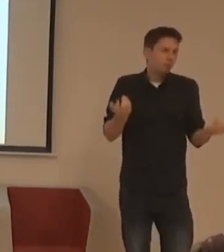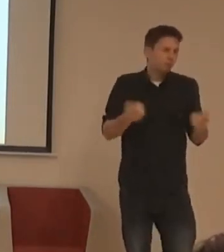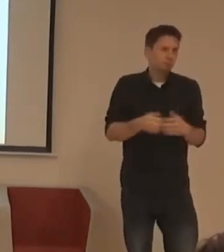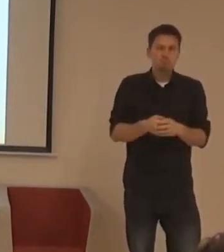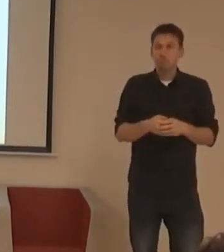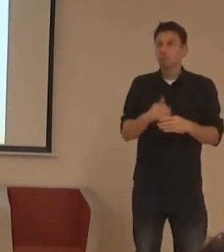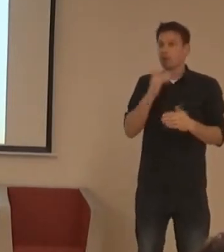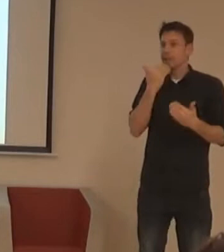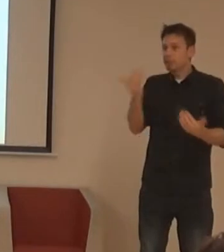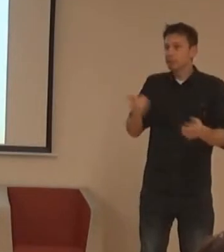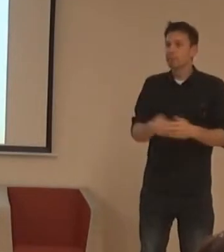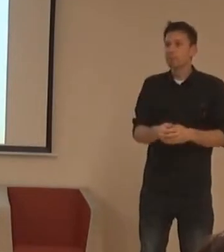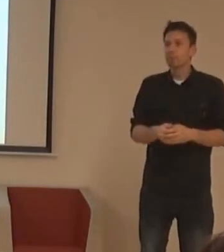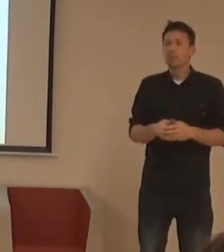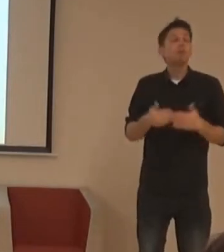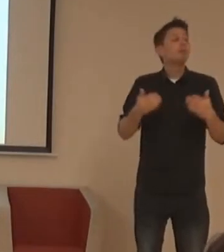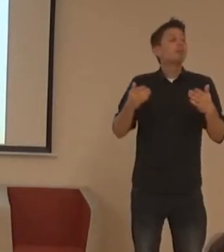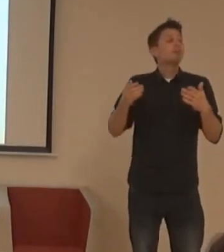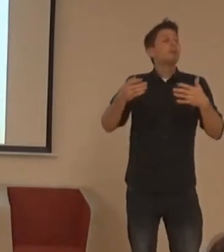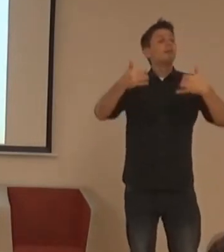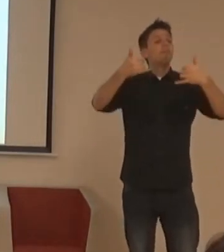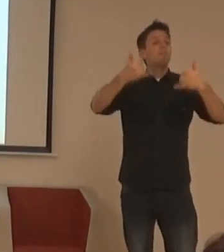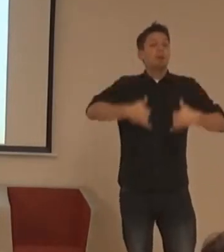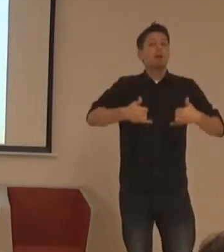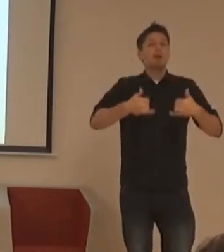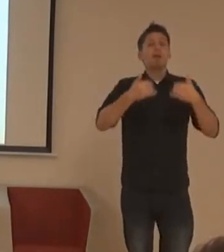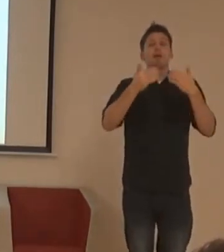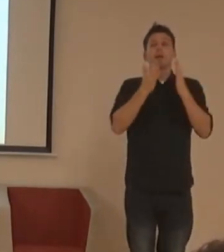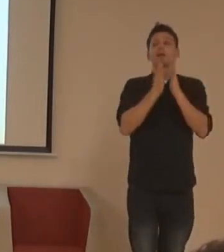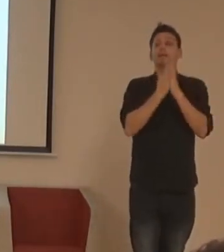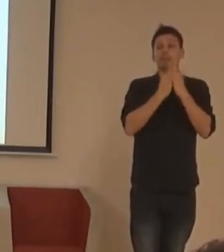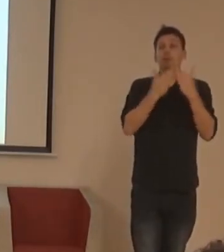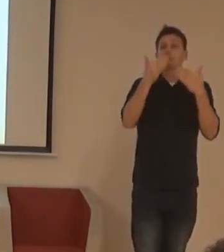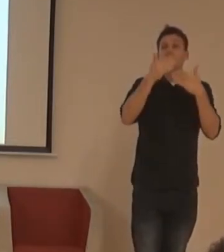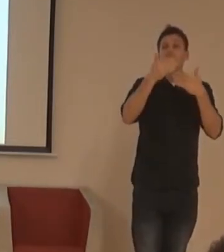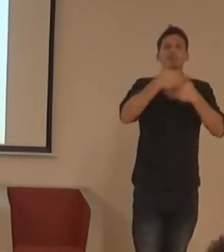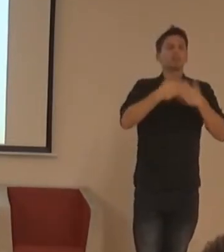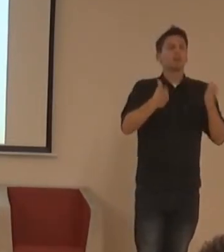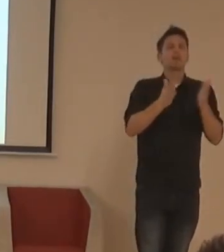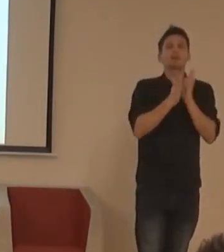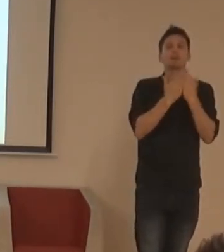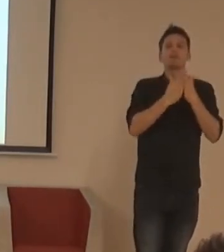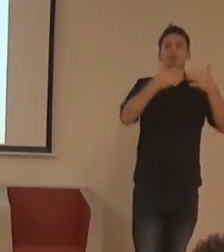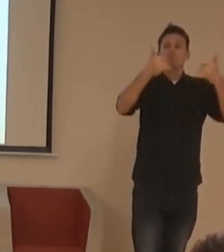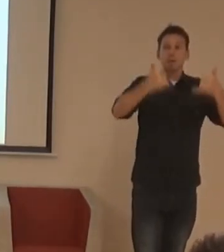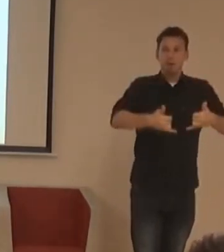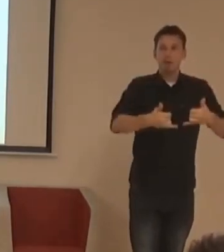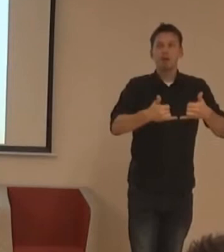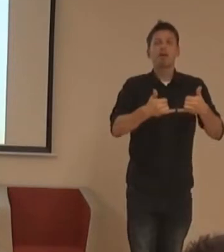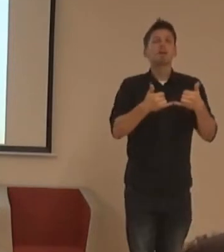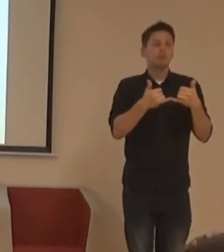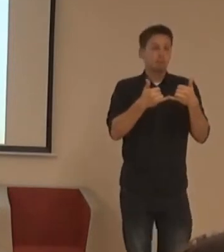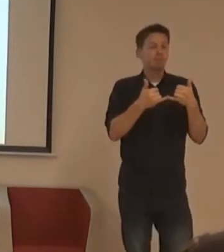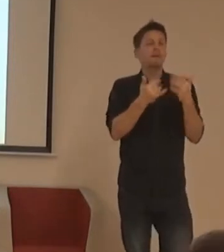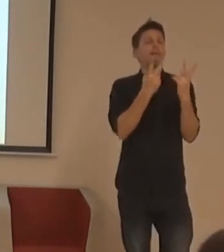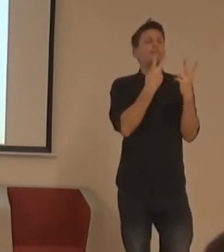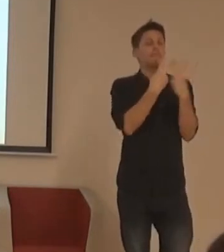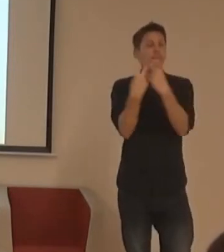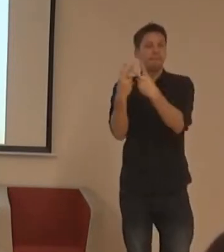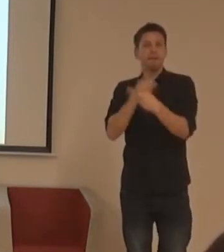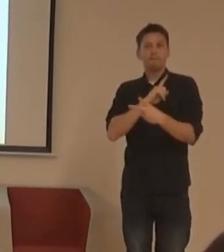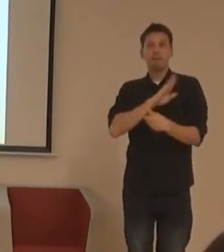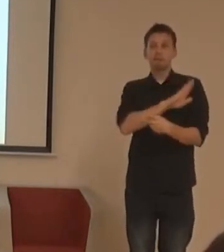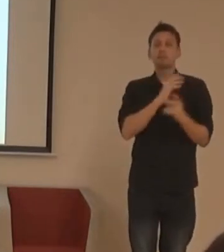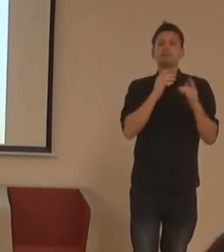Městská knihovna v Praze má informaci o indokštní smyčce na svých webových stránkách a